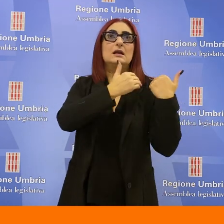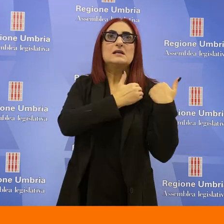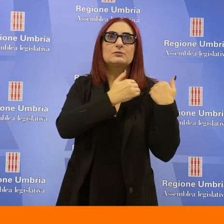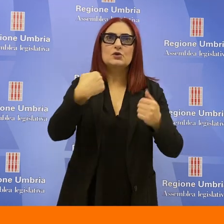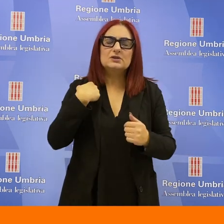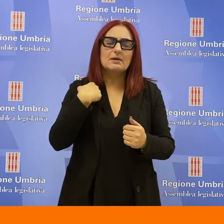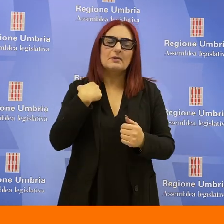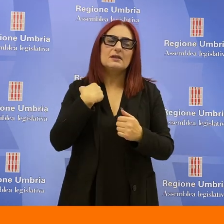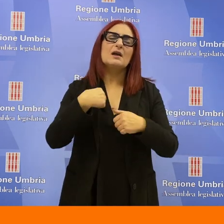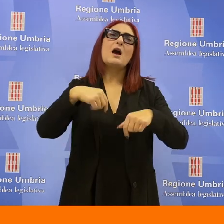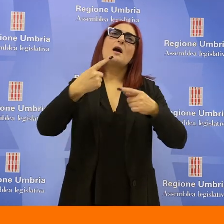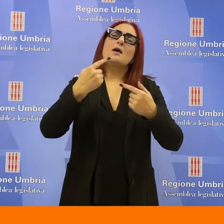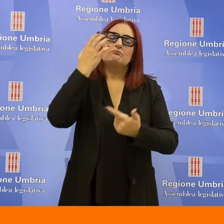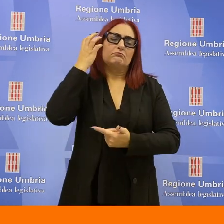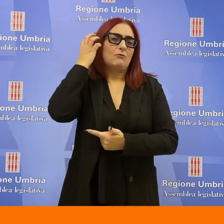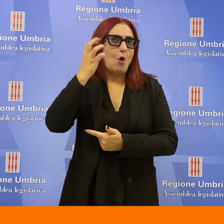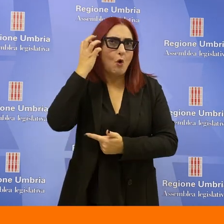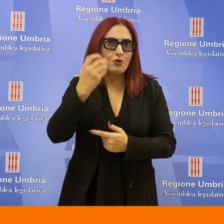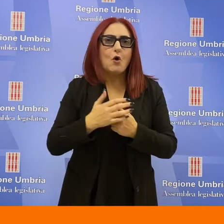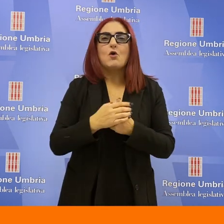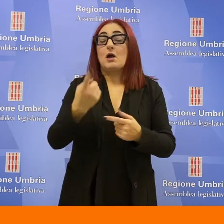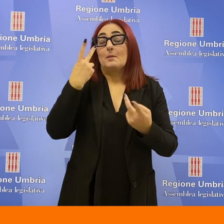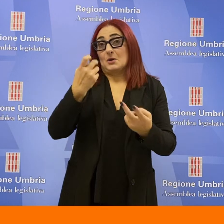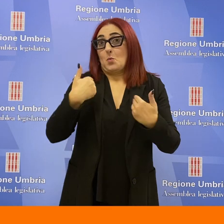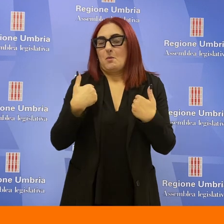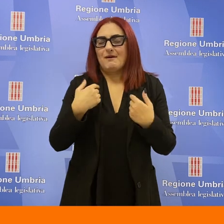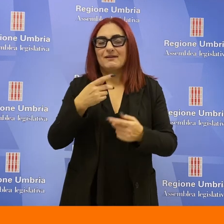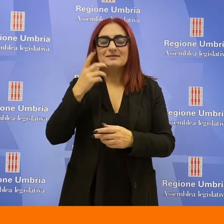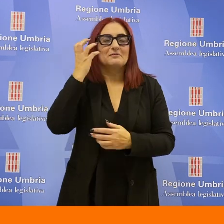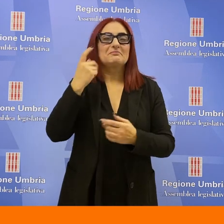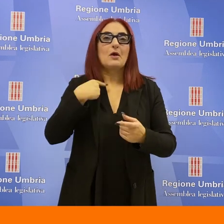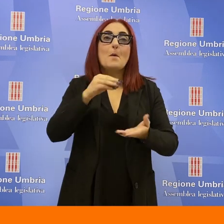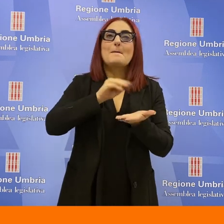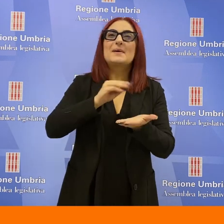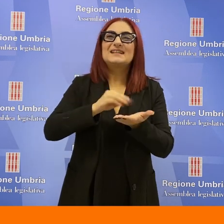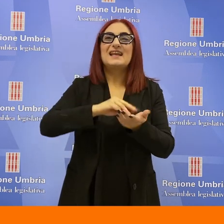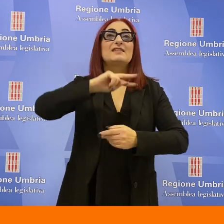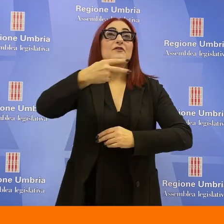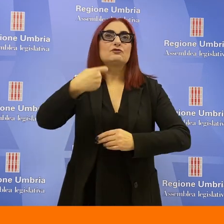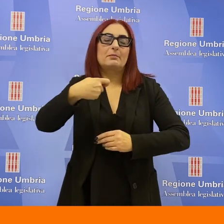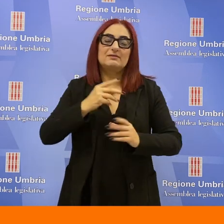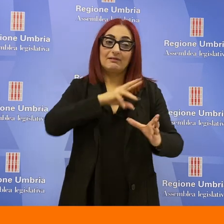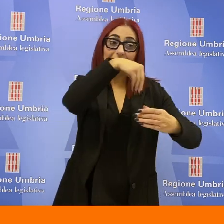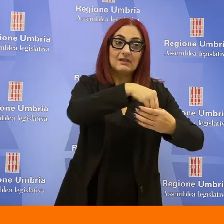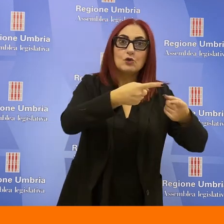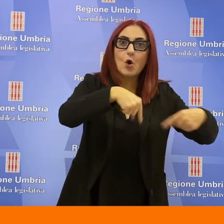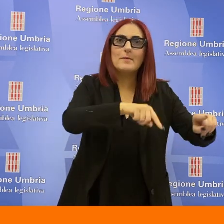responsabilità e l'onore per quanto mi riguarda anche di essere presente come Vice Presidente nella